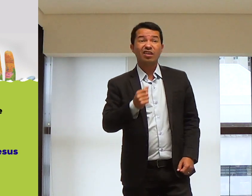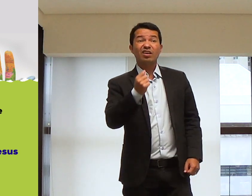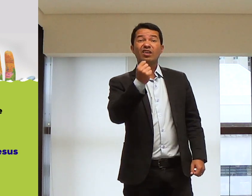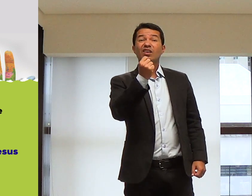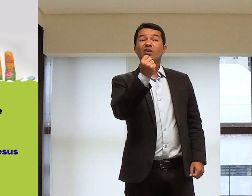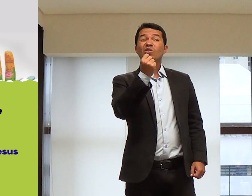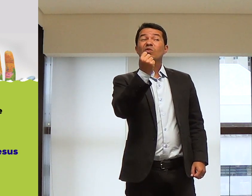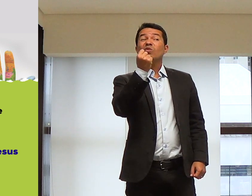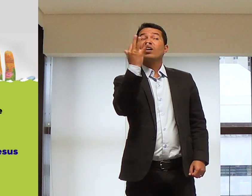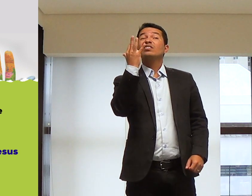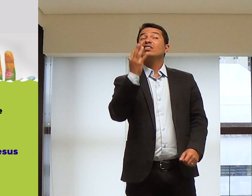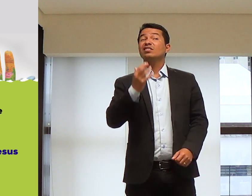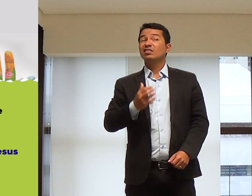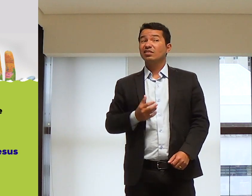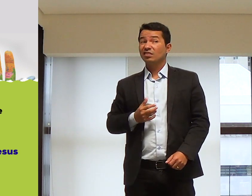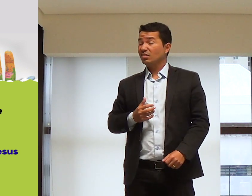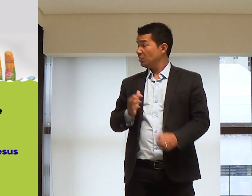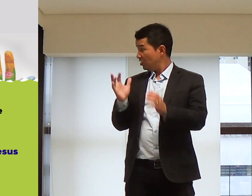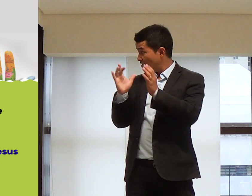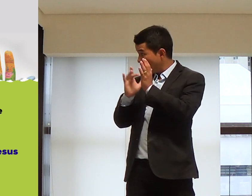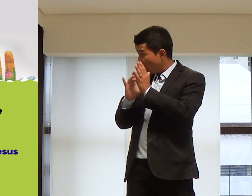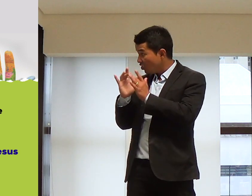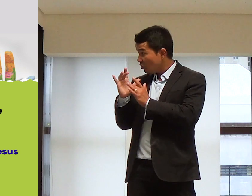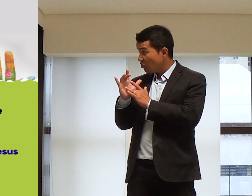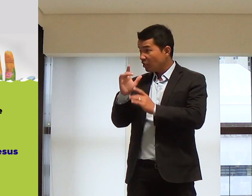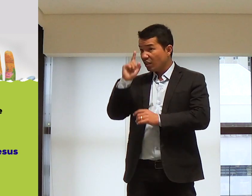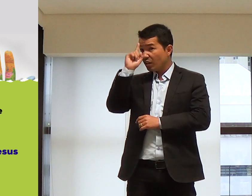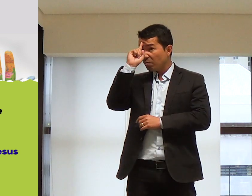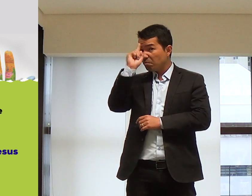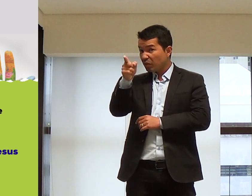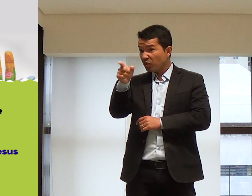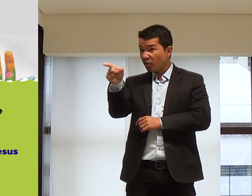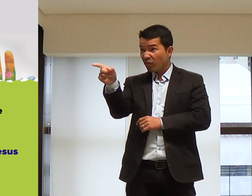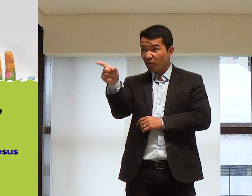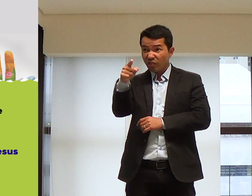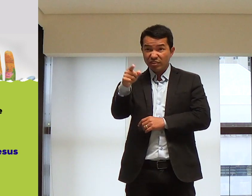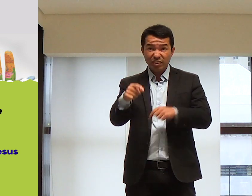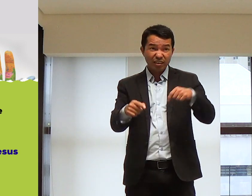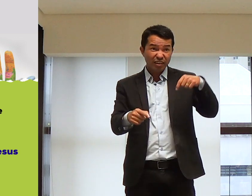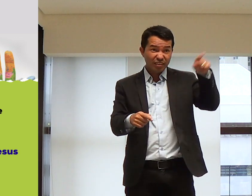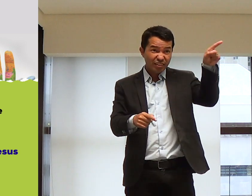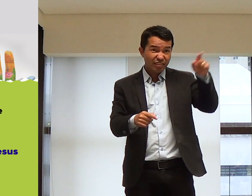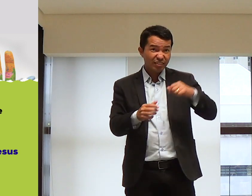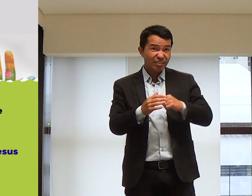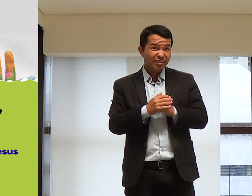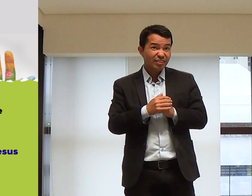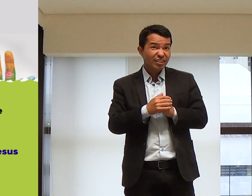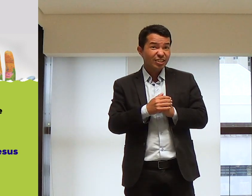Agora, uma pergunta. Quantas vezes Jesus mandou você ir?